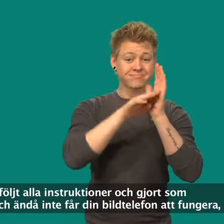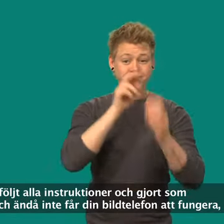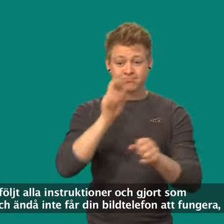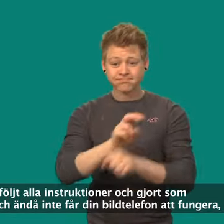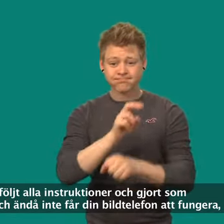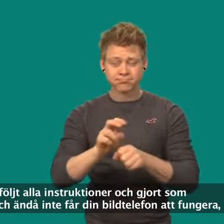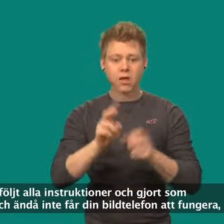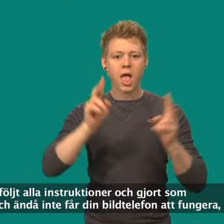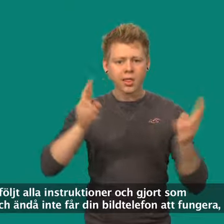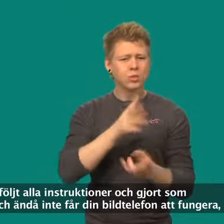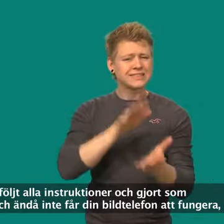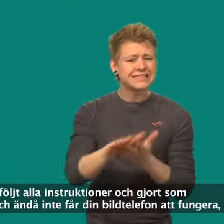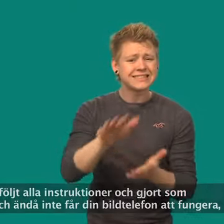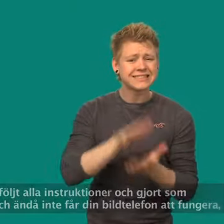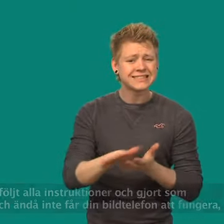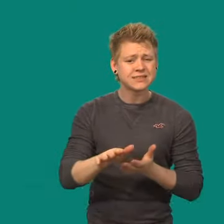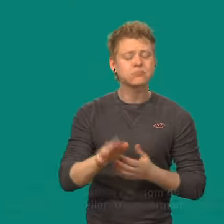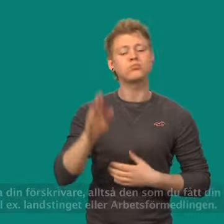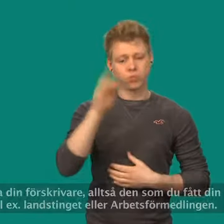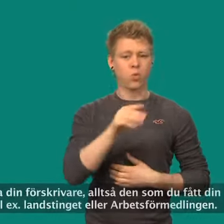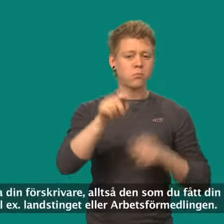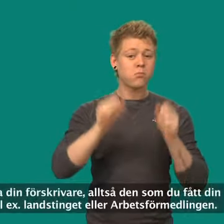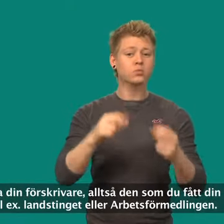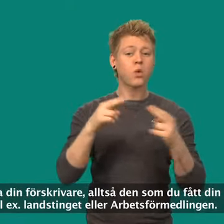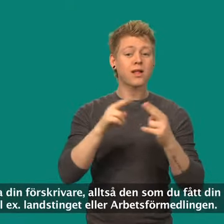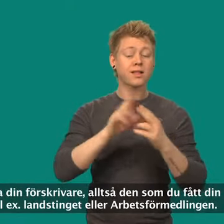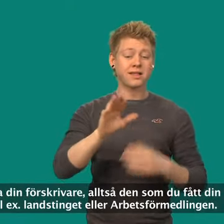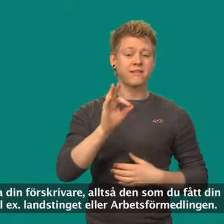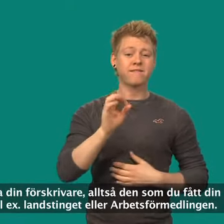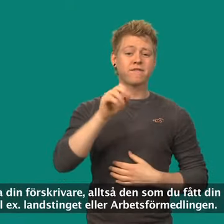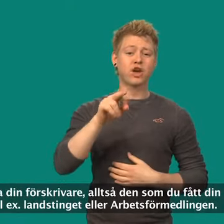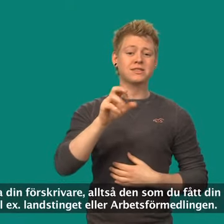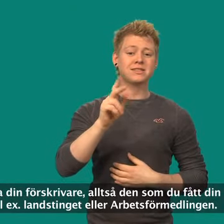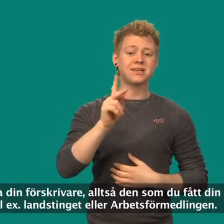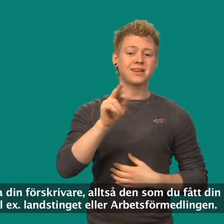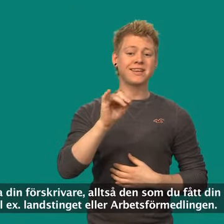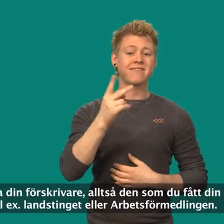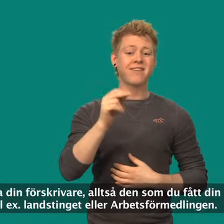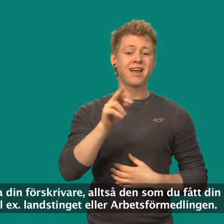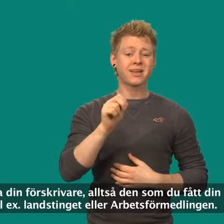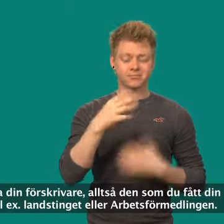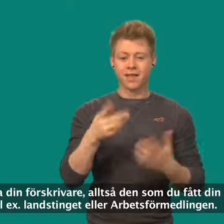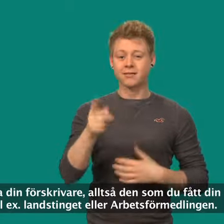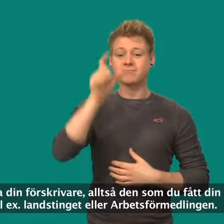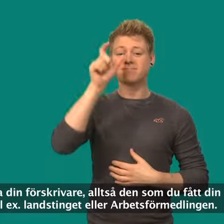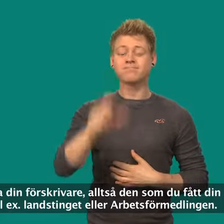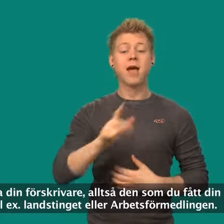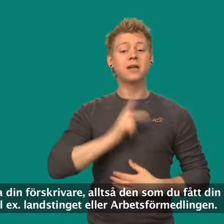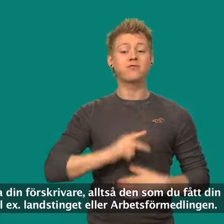fungera. Så måste du ta kontakt med din förskrivare. Alltså den som du har fått din bildtelefon